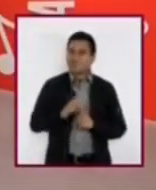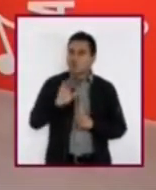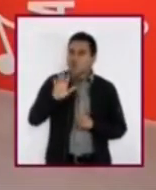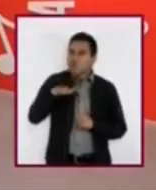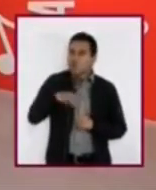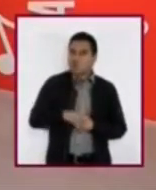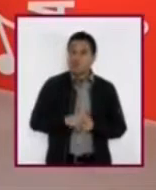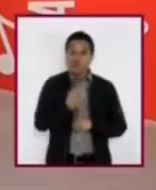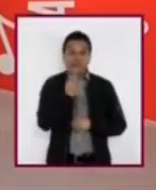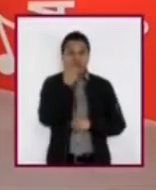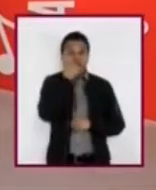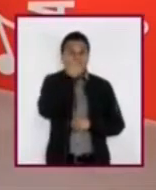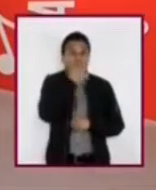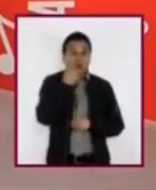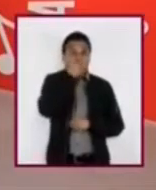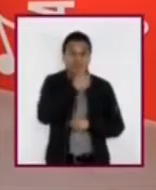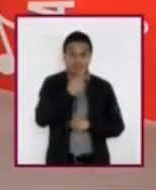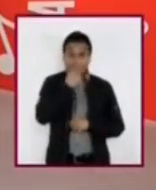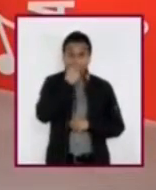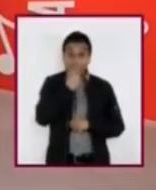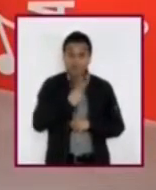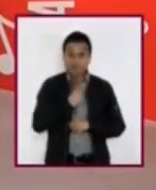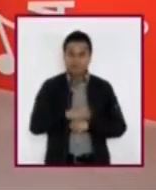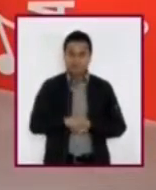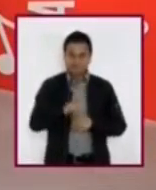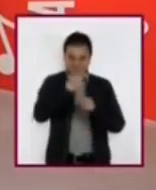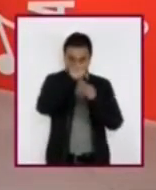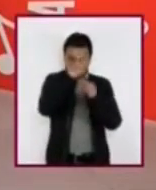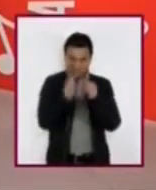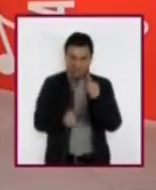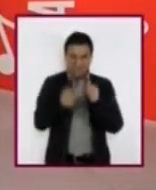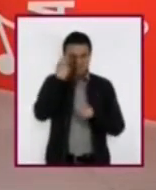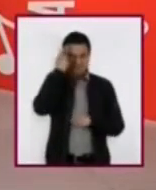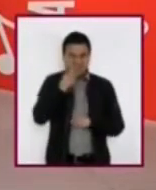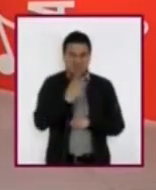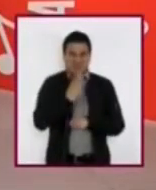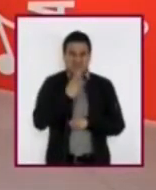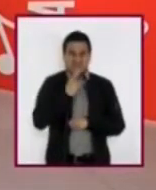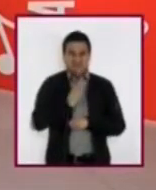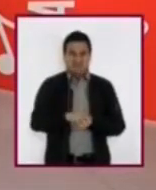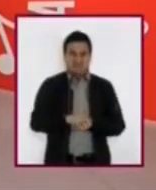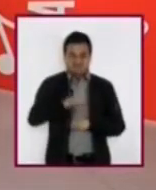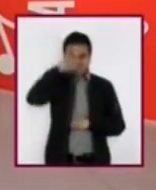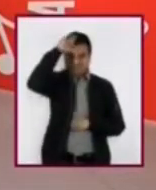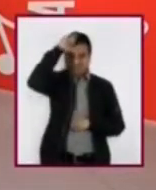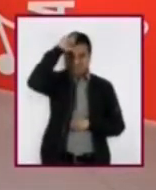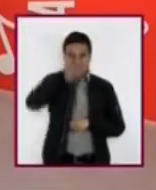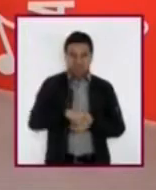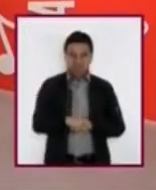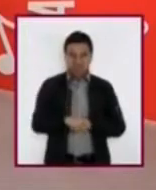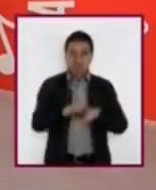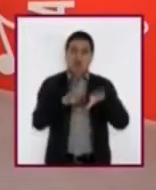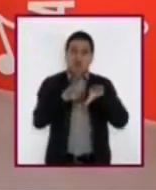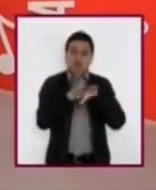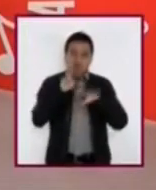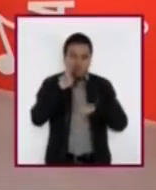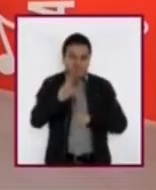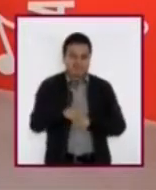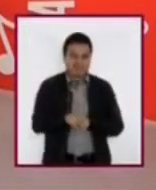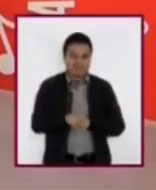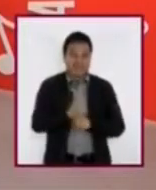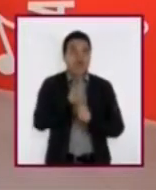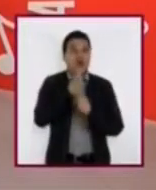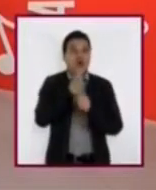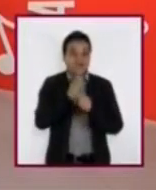que un alumno me dijo que no entendió para qué sirven las artes. ¿Cómo ves? Ay, pues casualmente hoy vamos a ver que las artes son muy